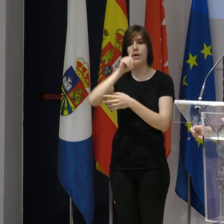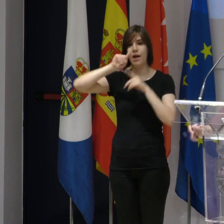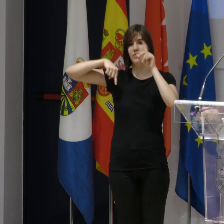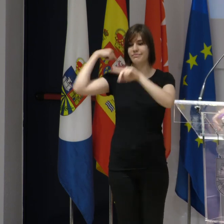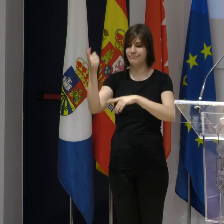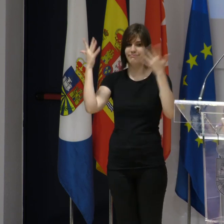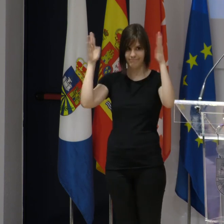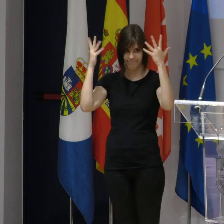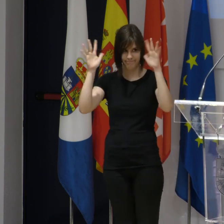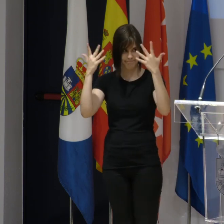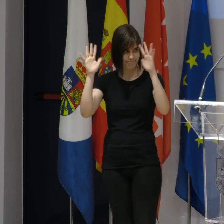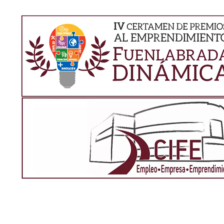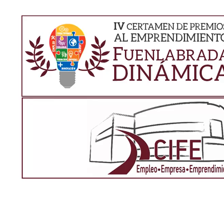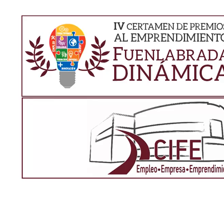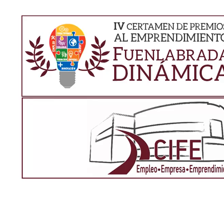próximo.